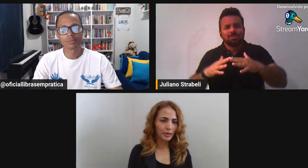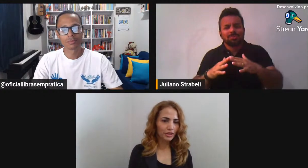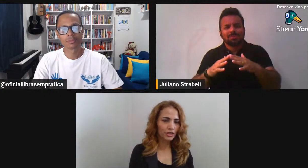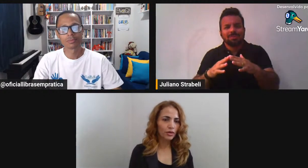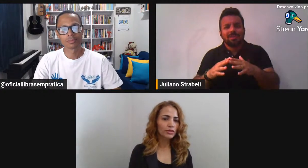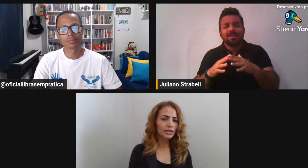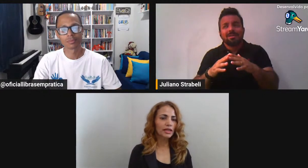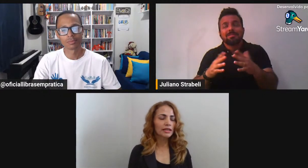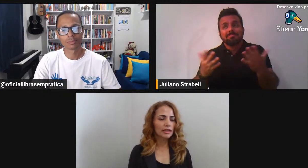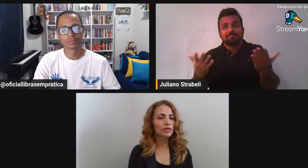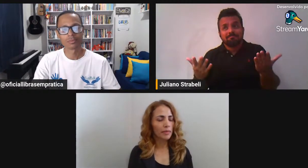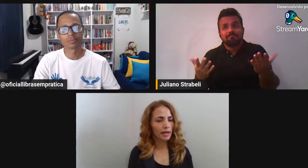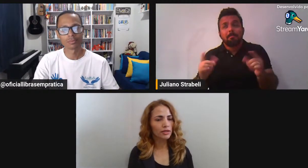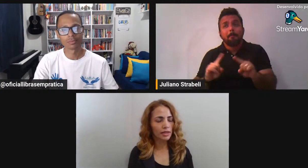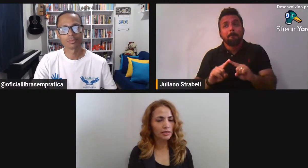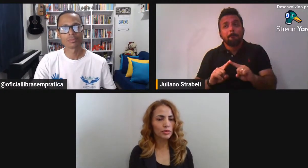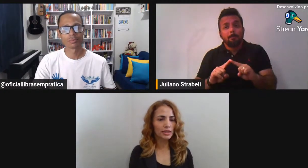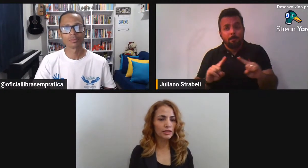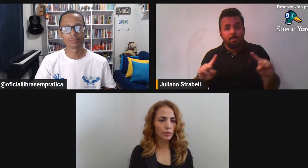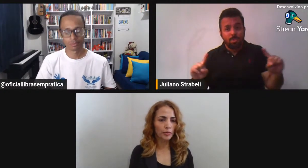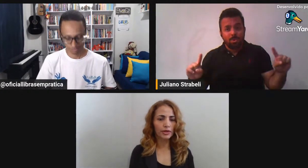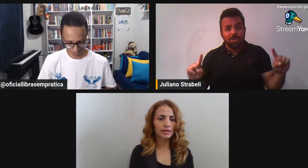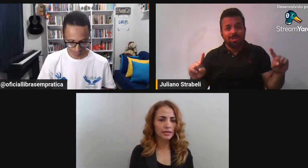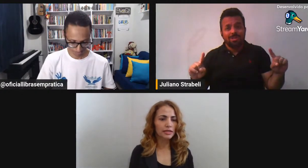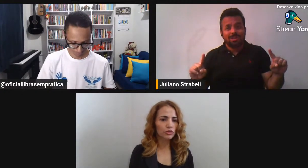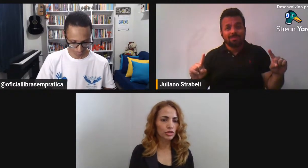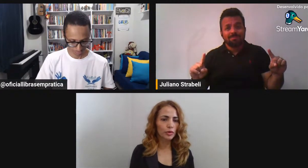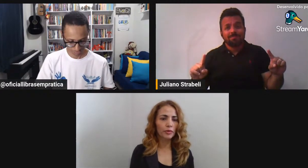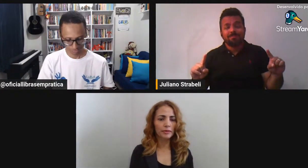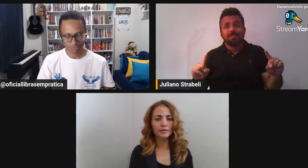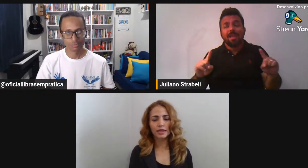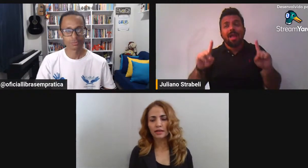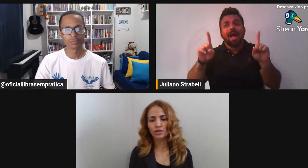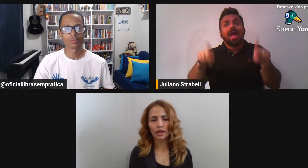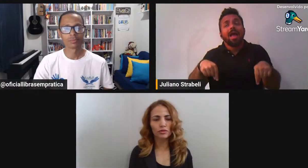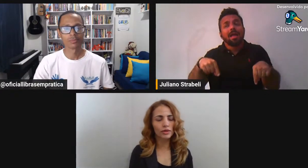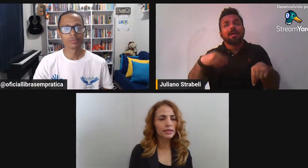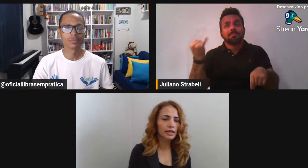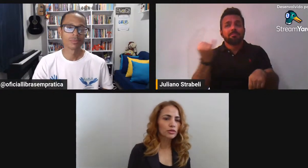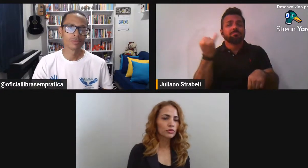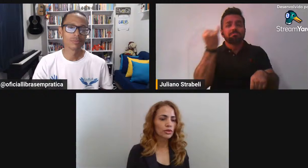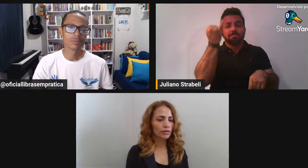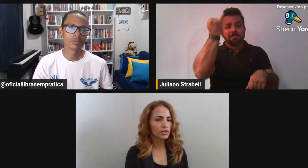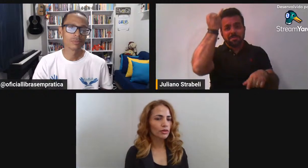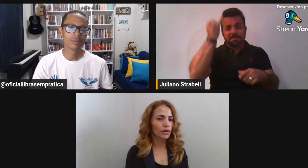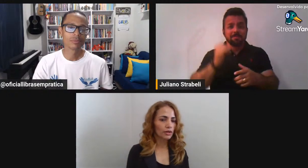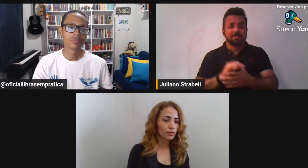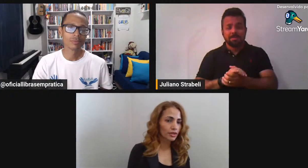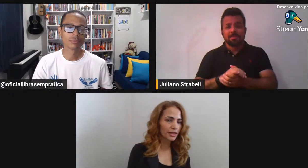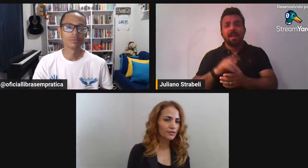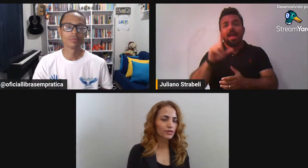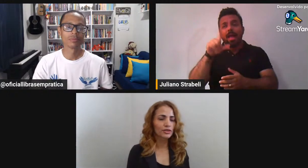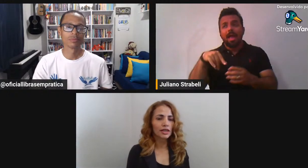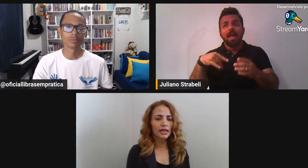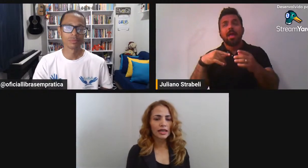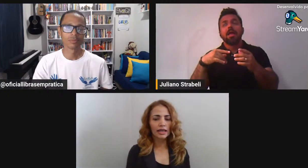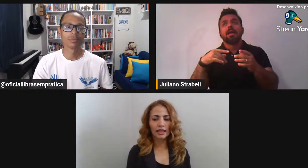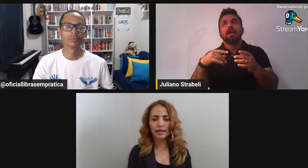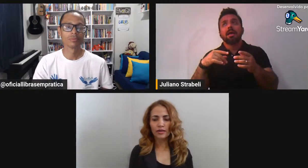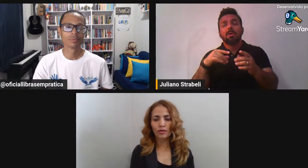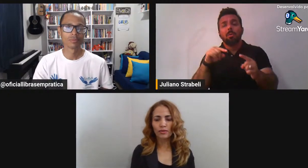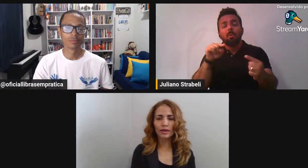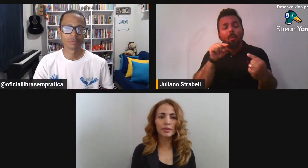problemas Para a gente conseguir Realizar o trabalho Que as humanidades propõem Que as licenciaturas propõem Que é o diálogo Com a literatura Com a história Com os livros